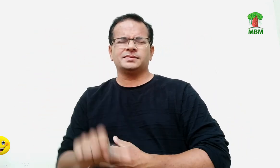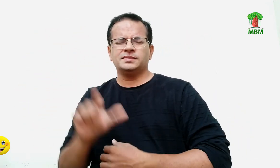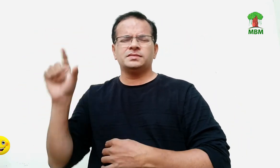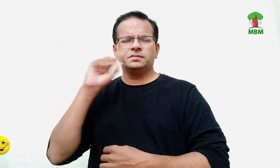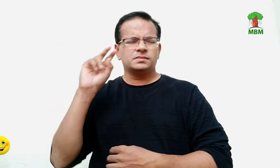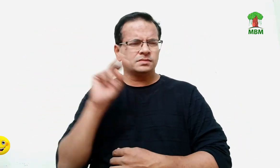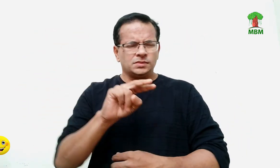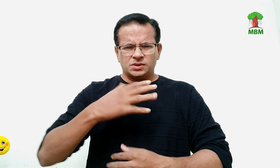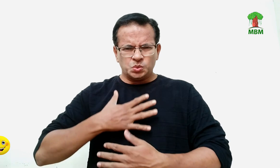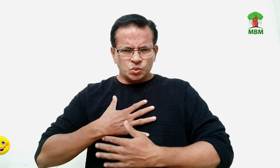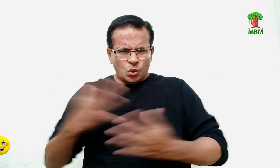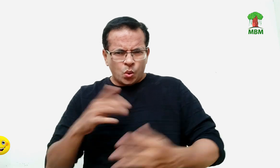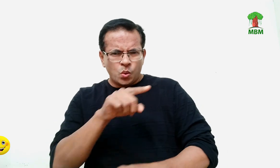पे नाईन के बगीजी में उगरा है